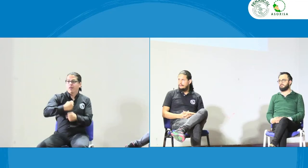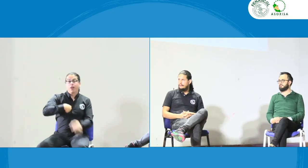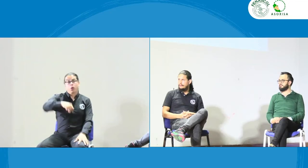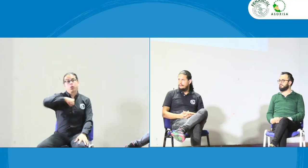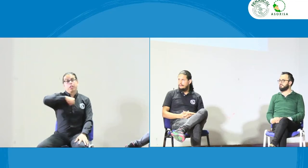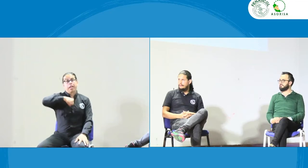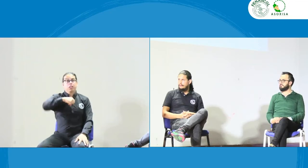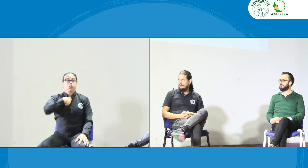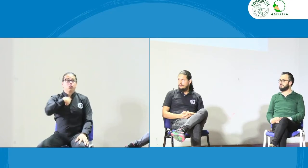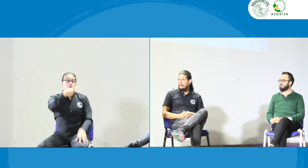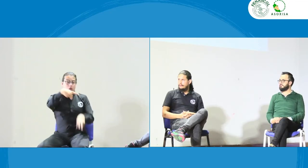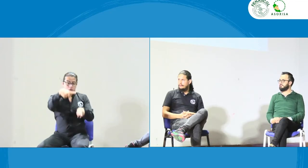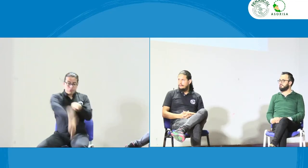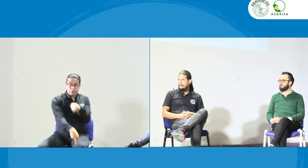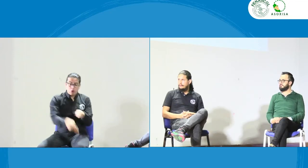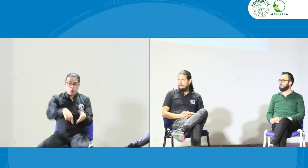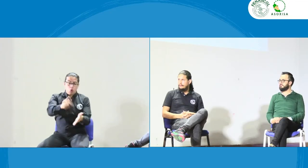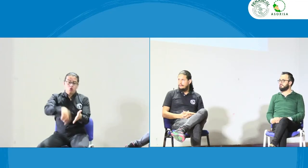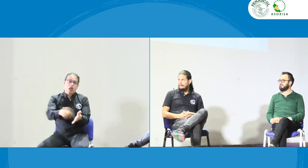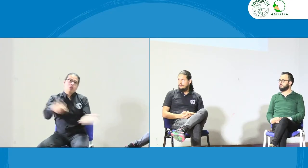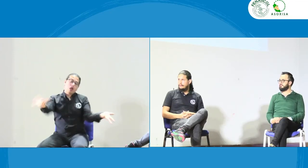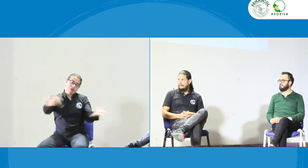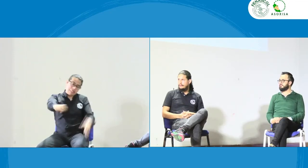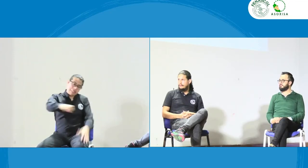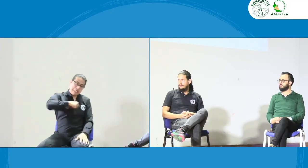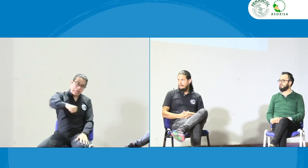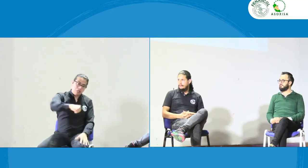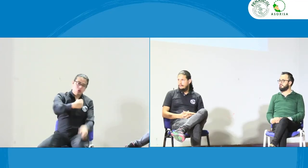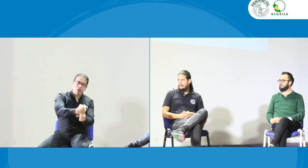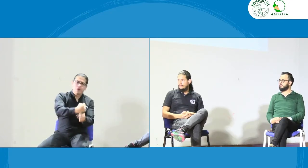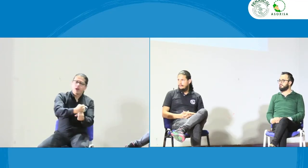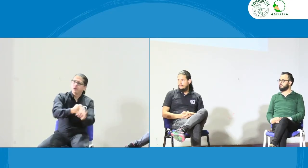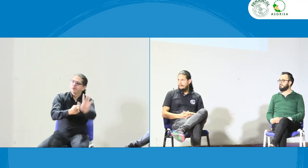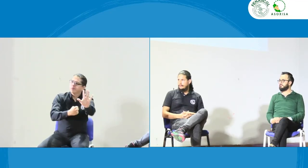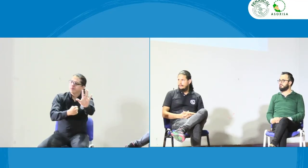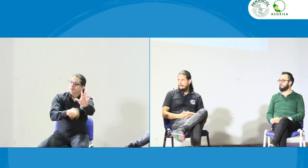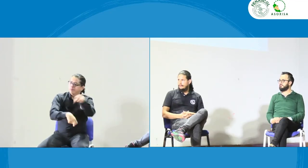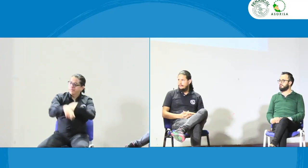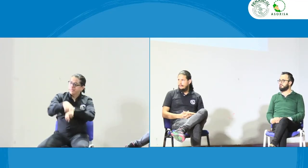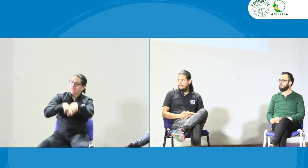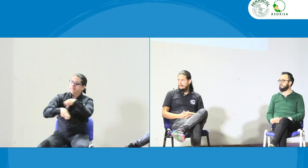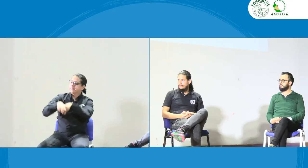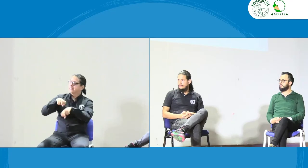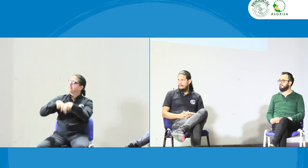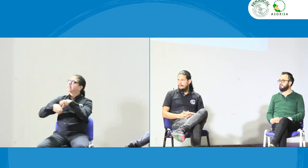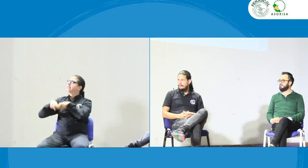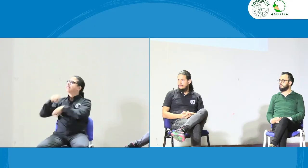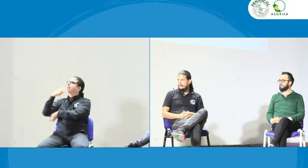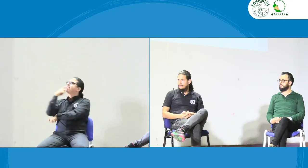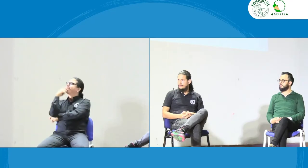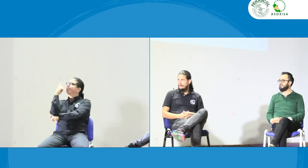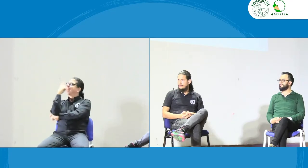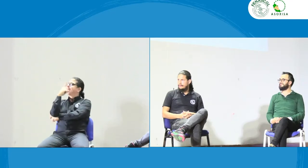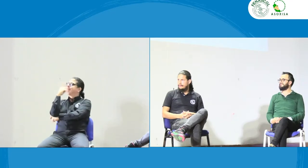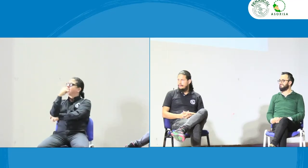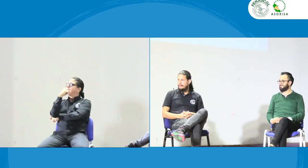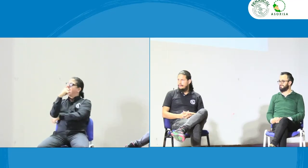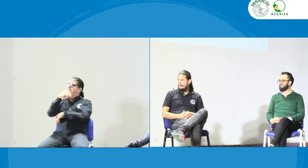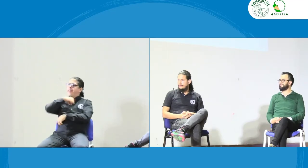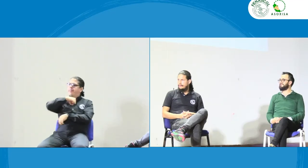porque es que yo tengo derecho al trabajo es como yo tengo derecho al trabajo a mí no me pueden suspender el contrato pero devolvámonos